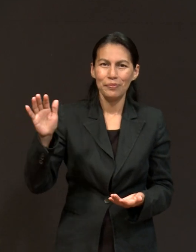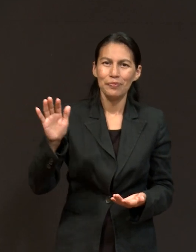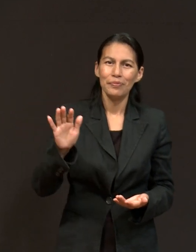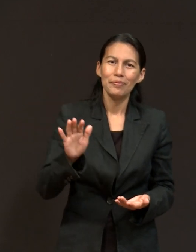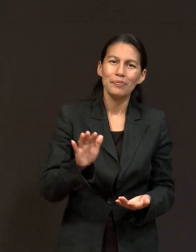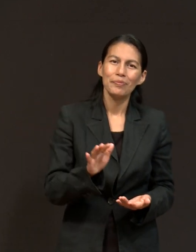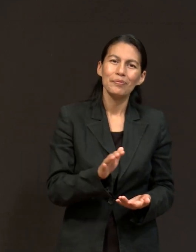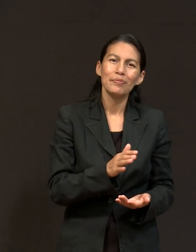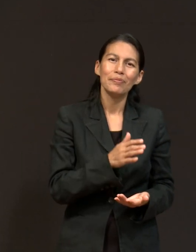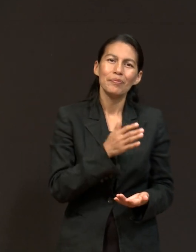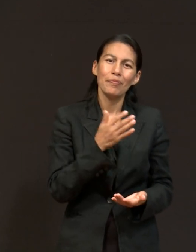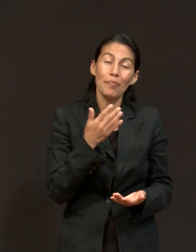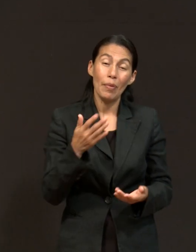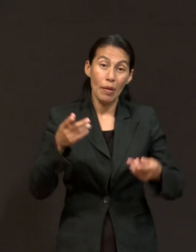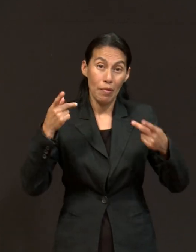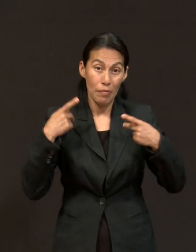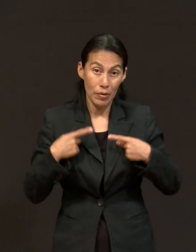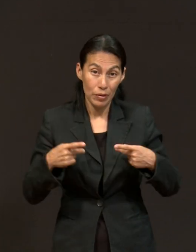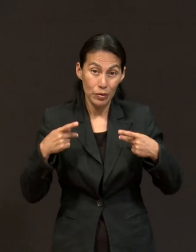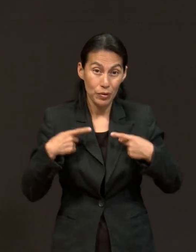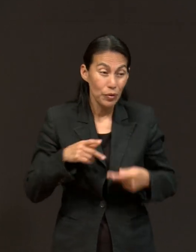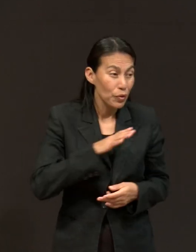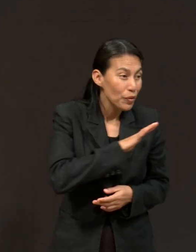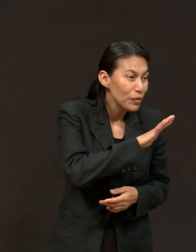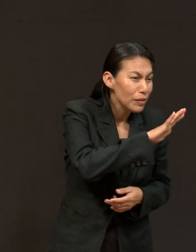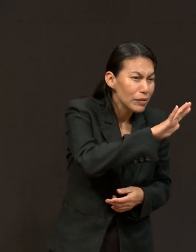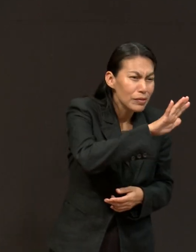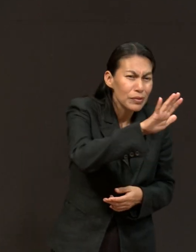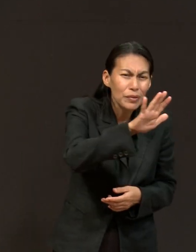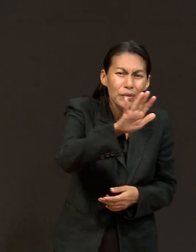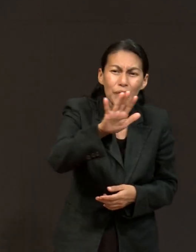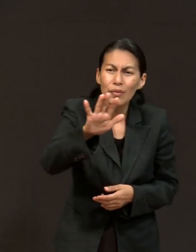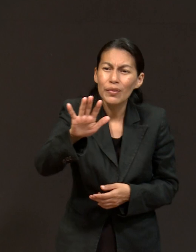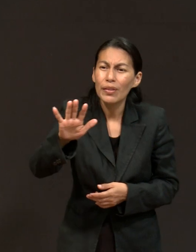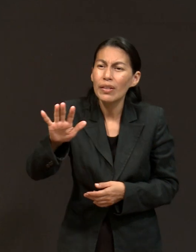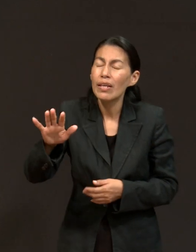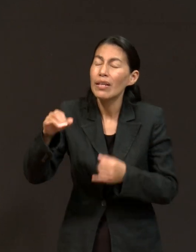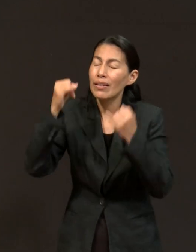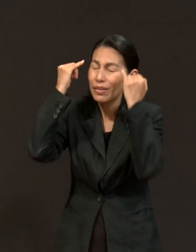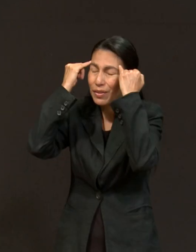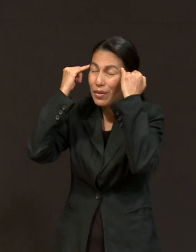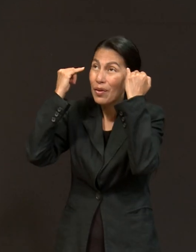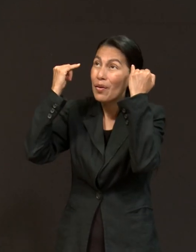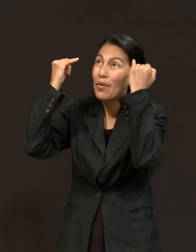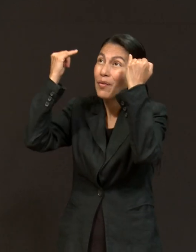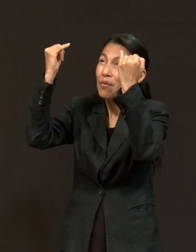El que habita el abrigo de Jehová,